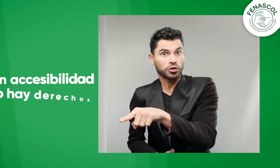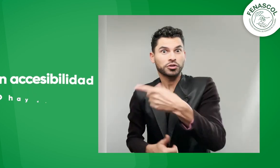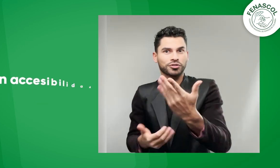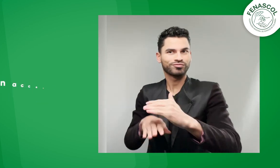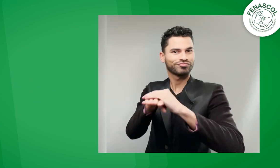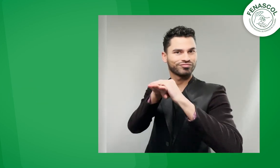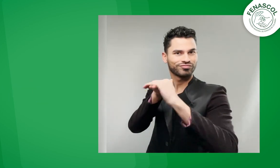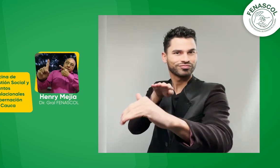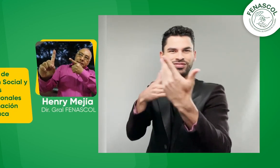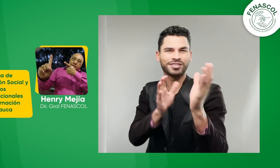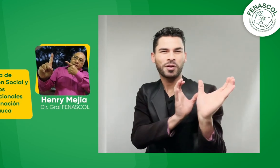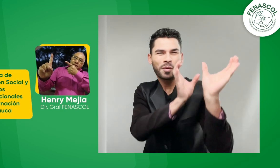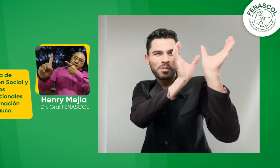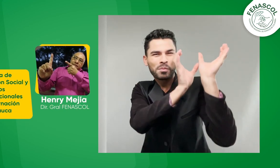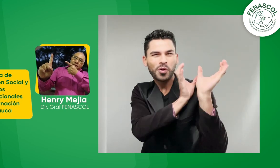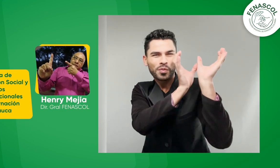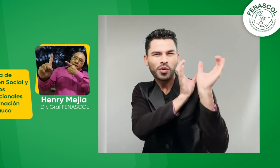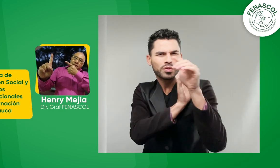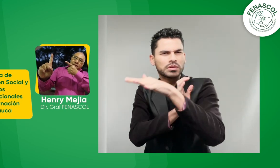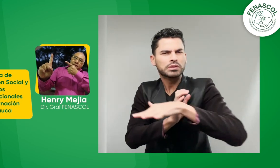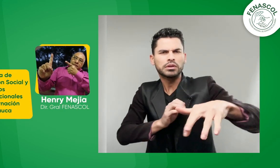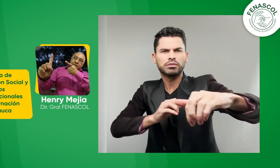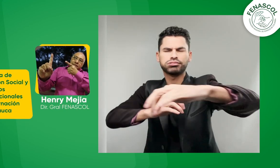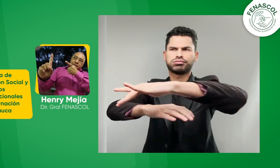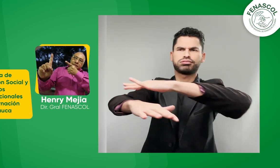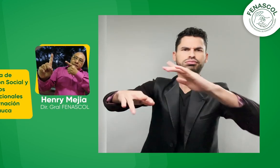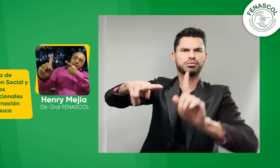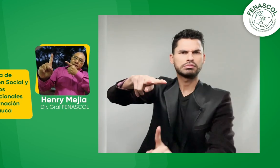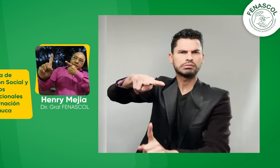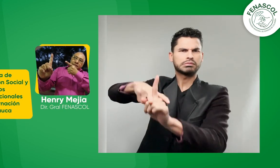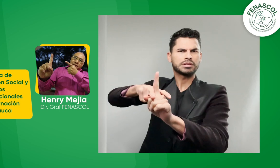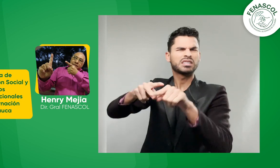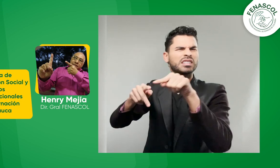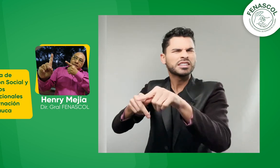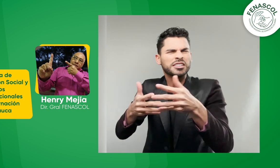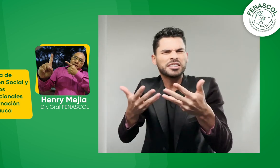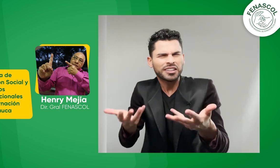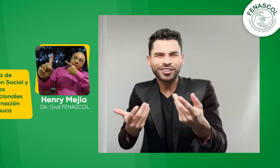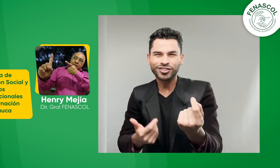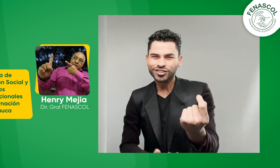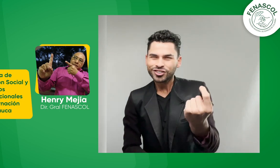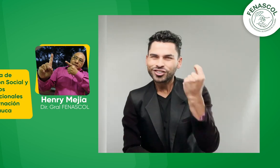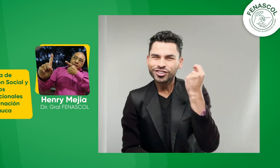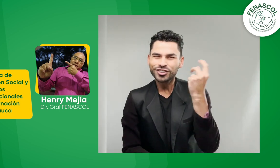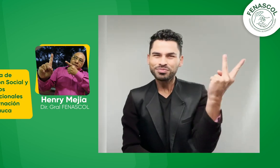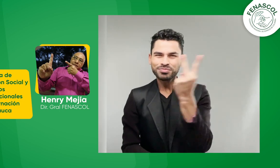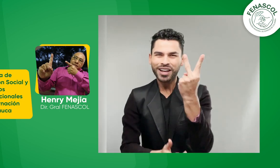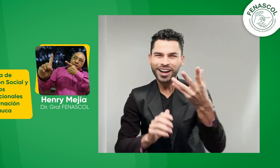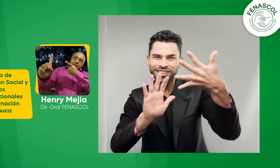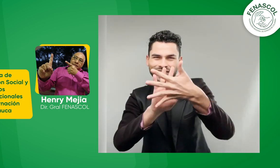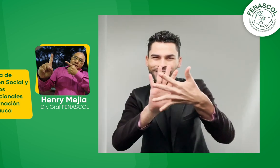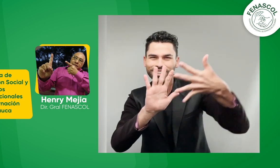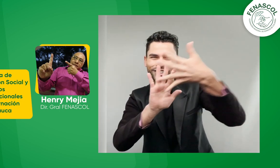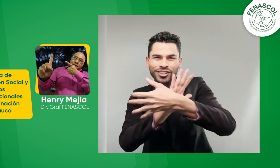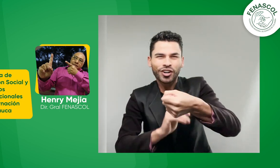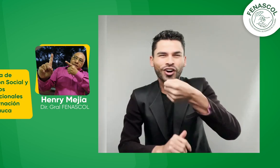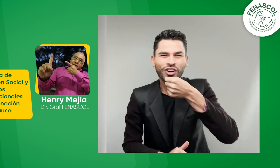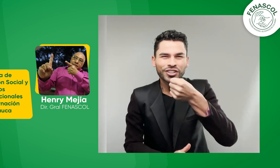El otro invitado tiene relación con la noticia que se dio en Notice Señales Y la Gobernación del